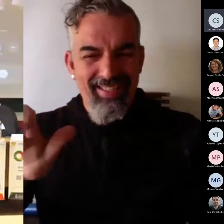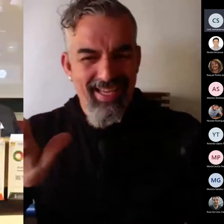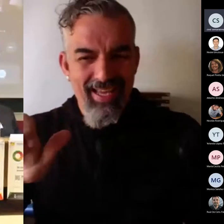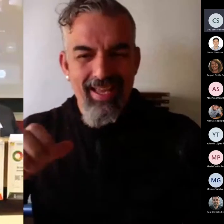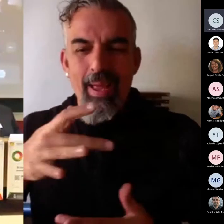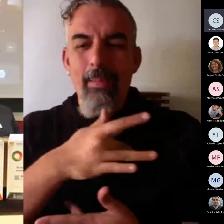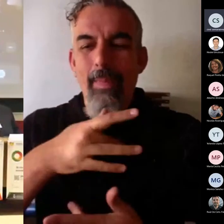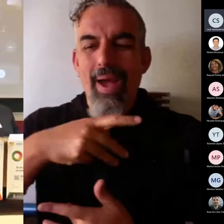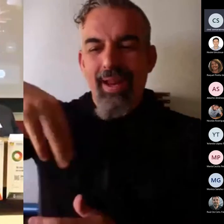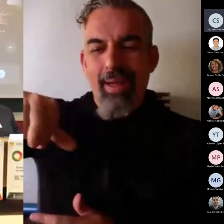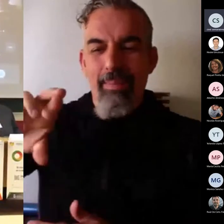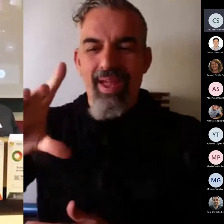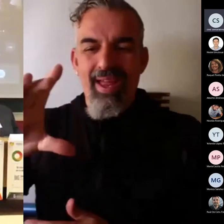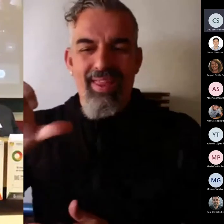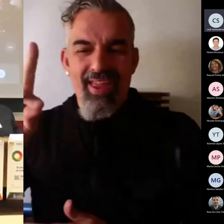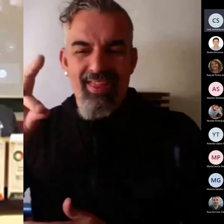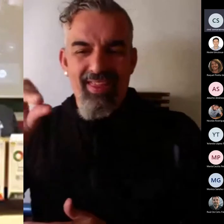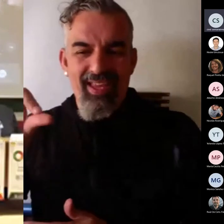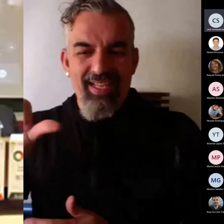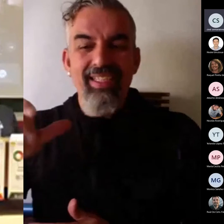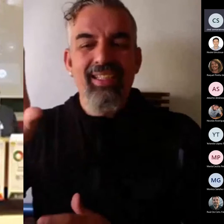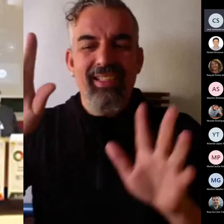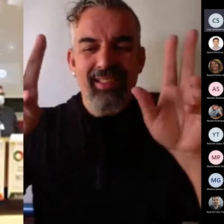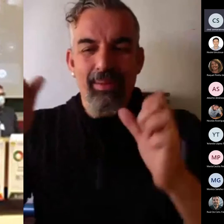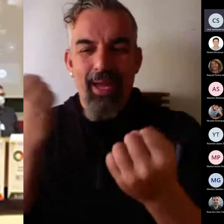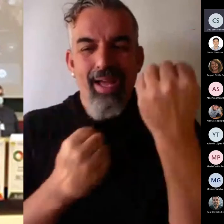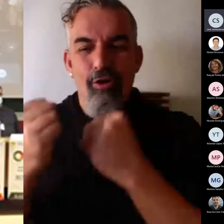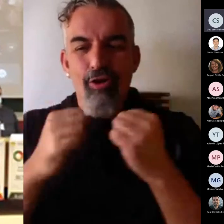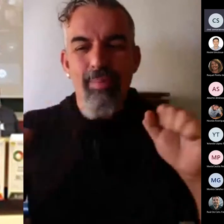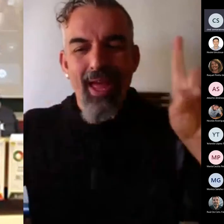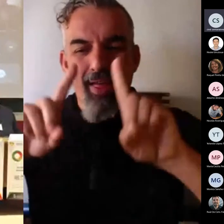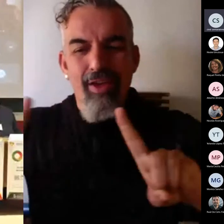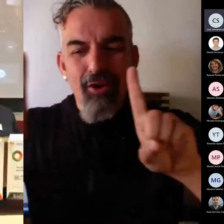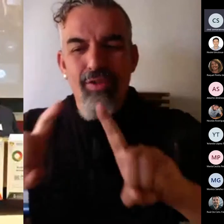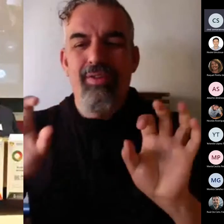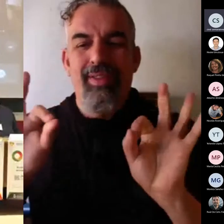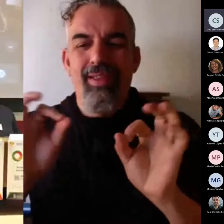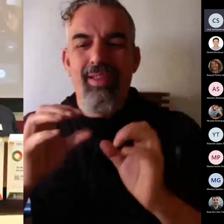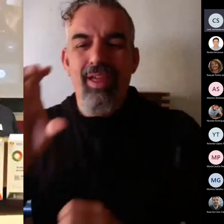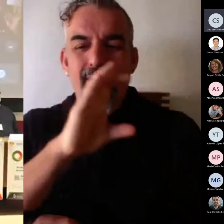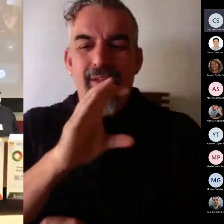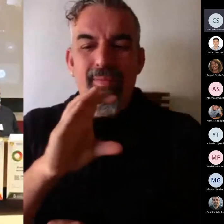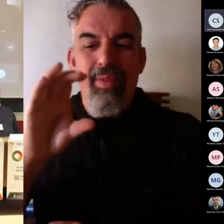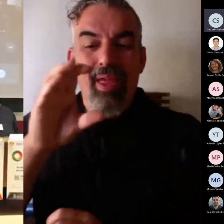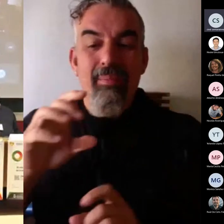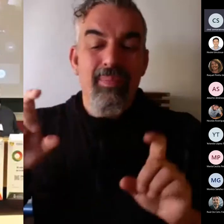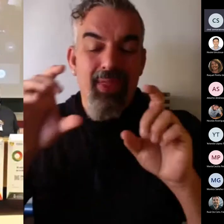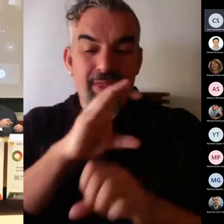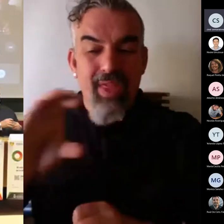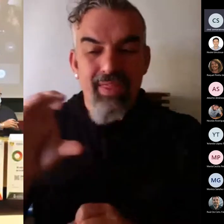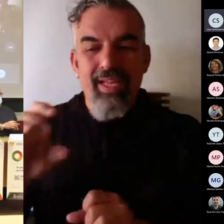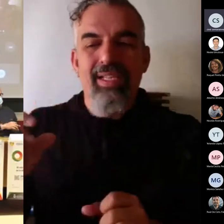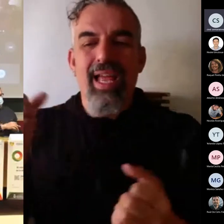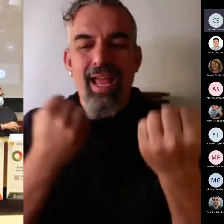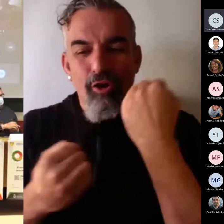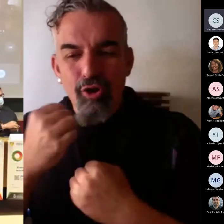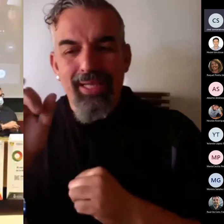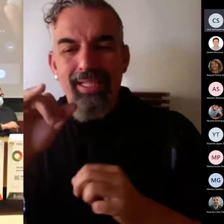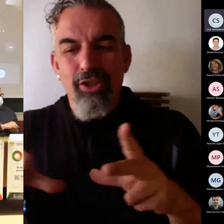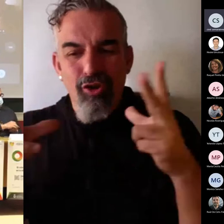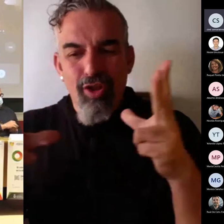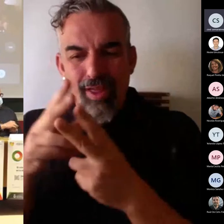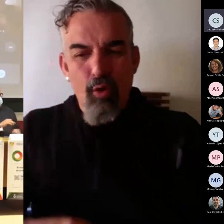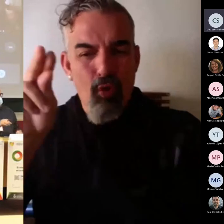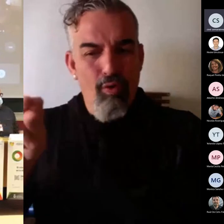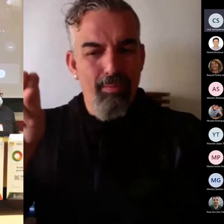que es doctora en Economía de la Educación y licenciada en Ciencias Económicas y Empresariales por la Universidad Complutense de Madrid. Obtuvo premio extraordinario